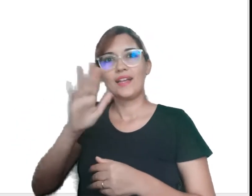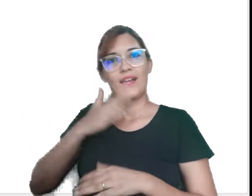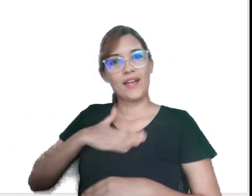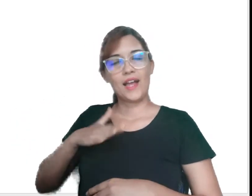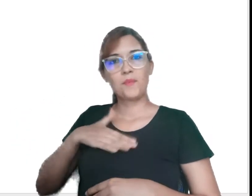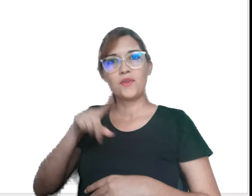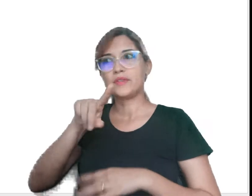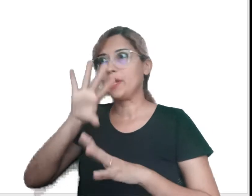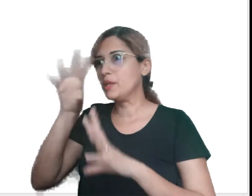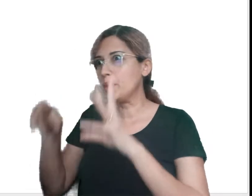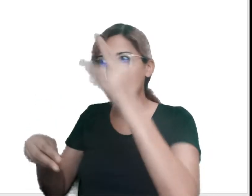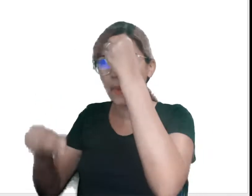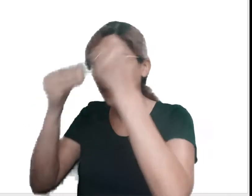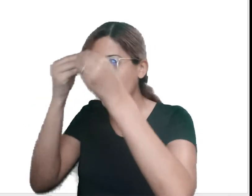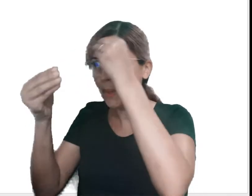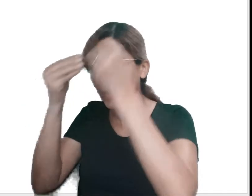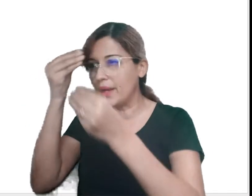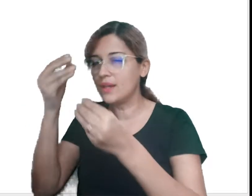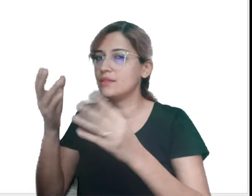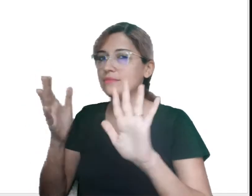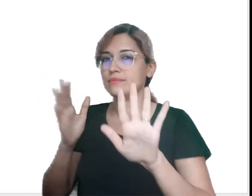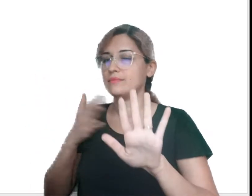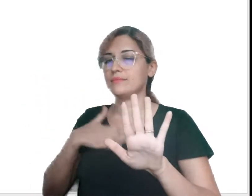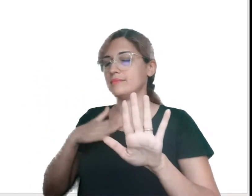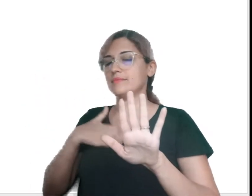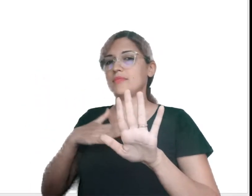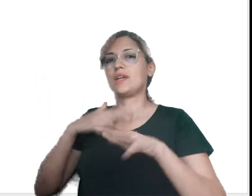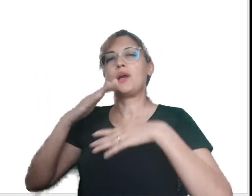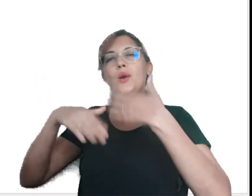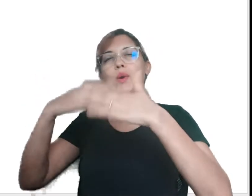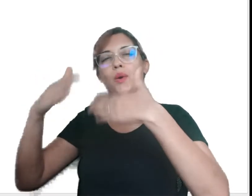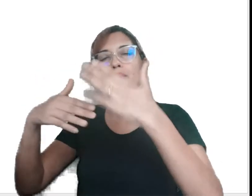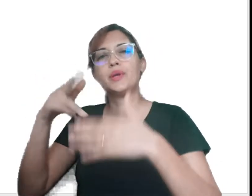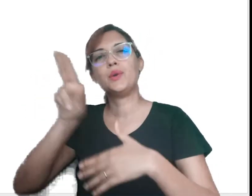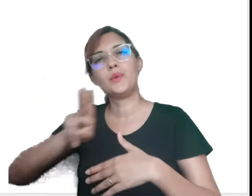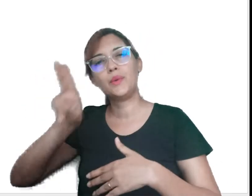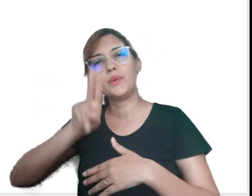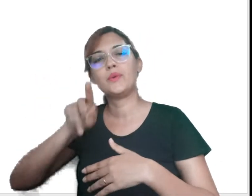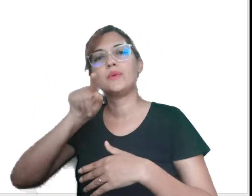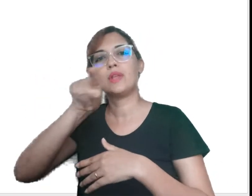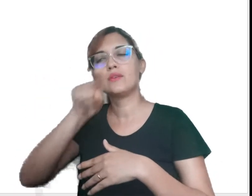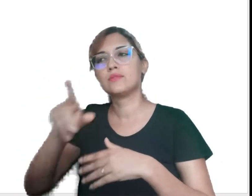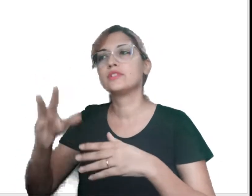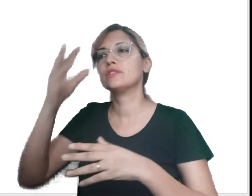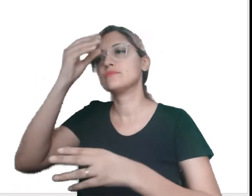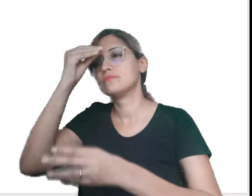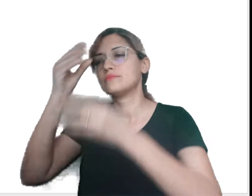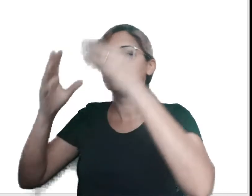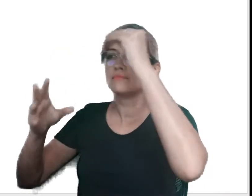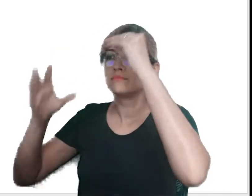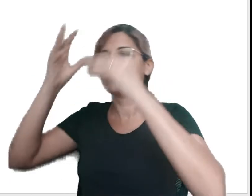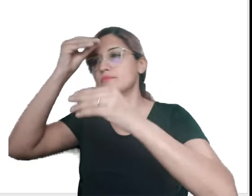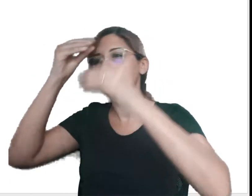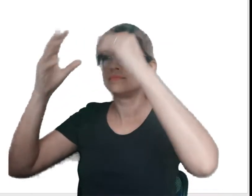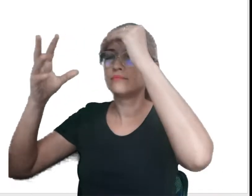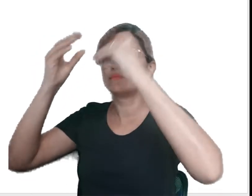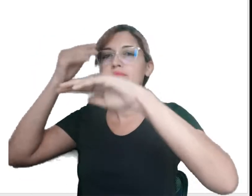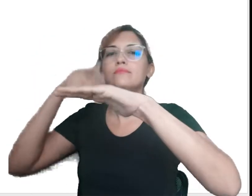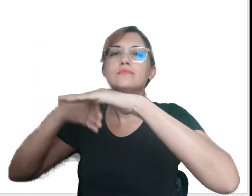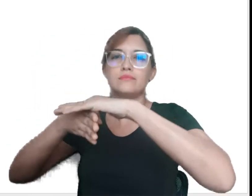Mas não precisa decorar tudo de uma vez. Conforme você vai usando, você